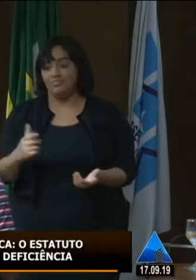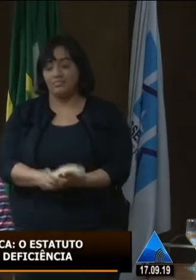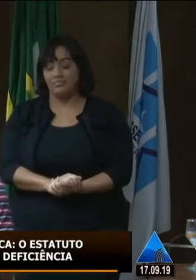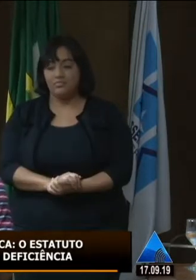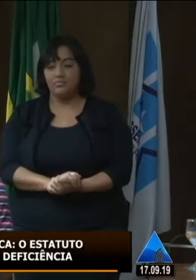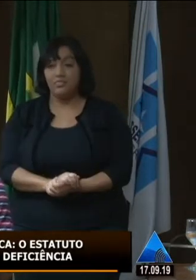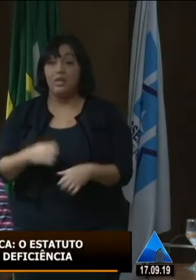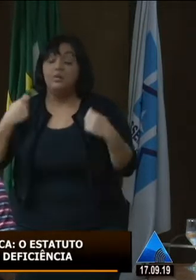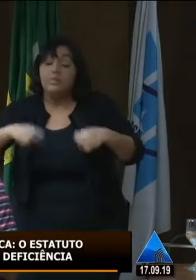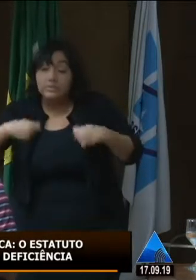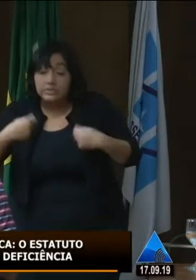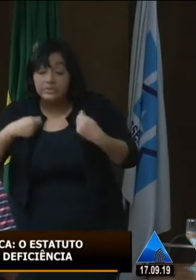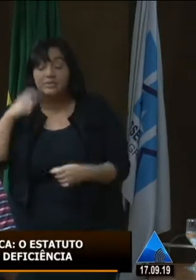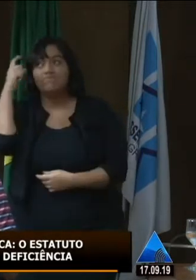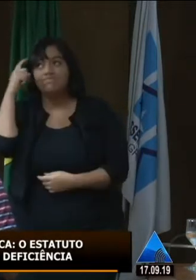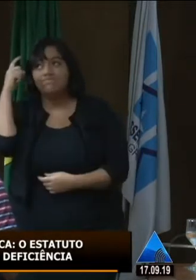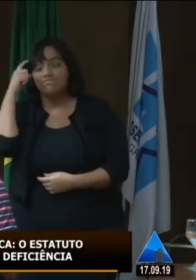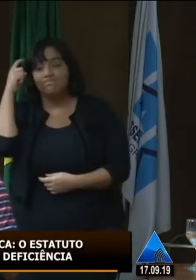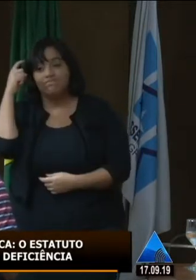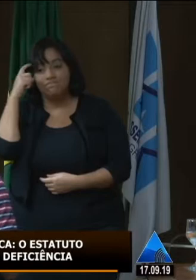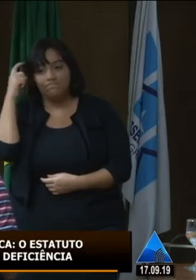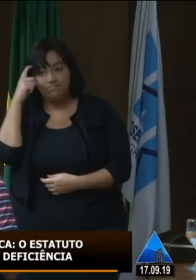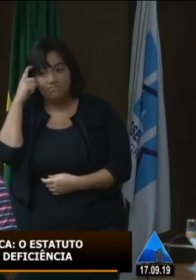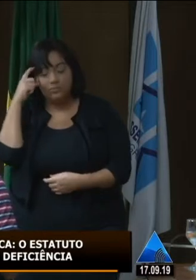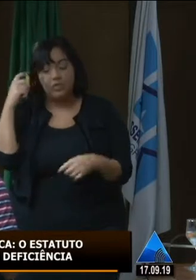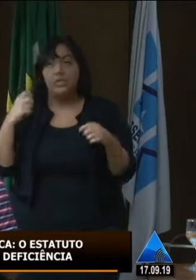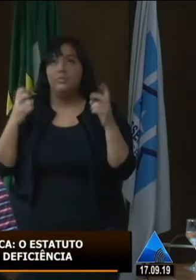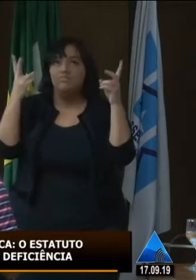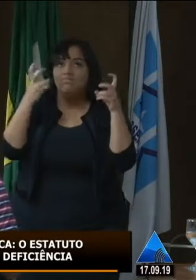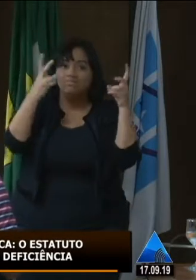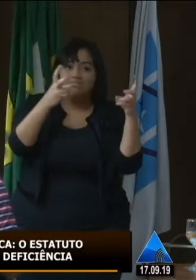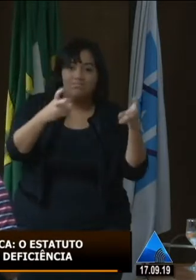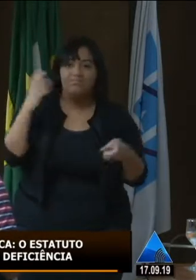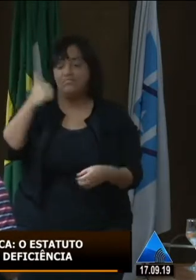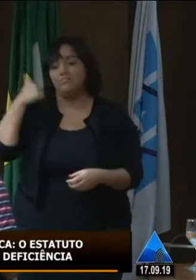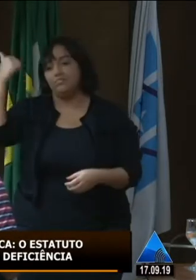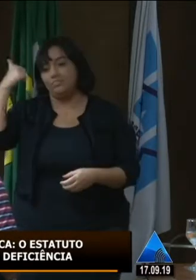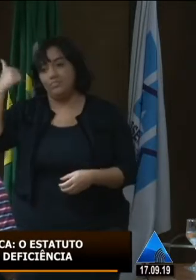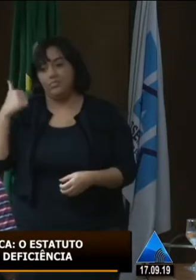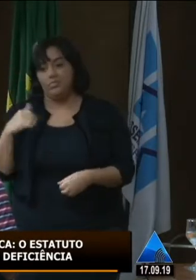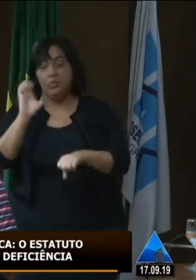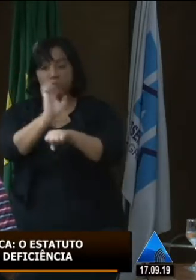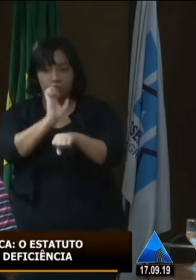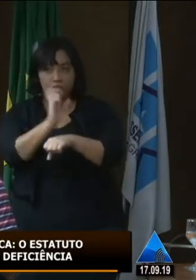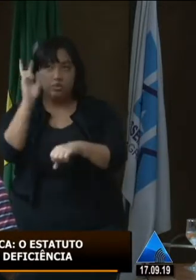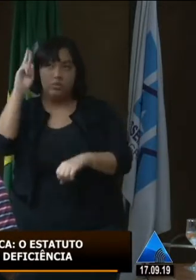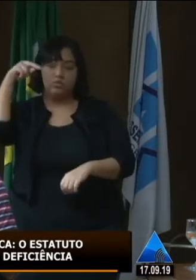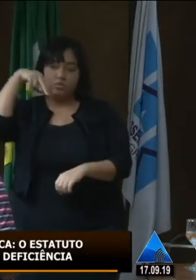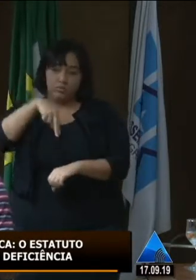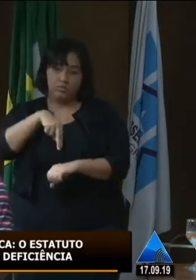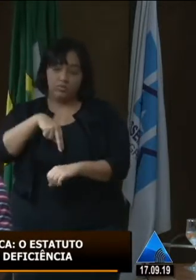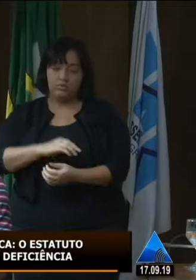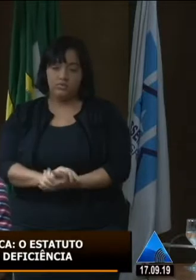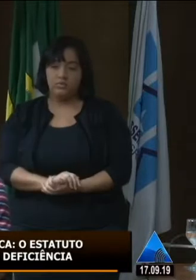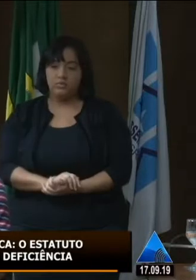Então é necessário que a gente pense e que a gente dê uma atenção maior para esse estado tão bonito e